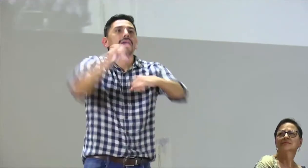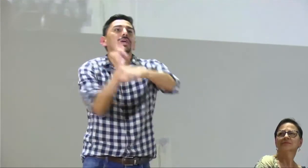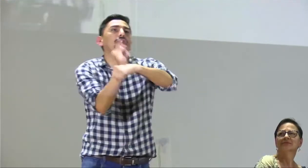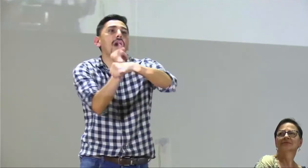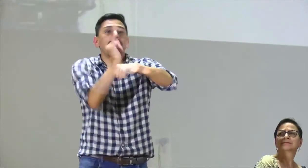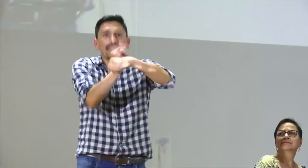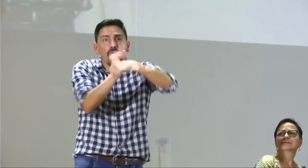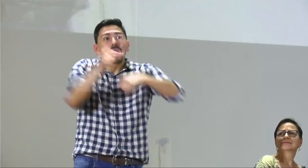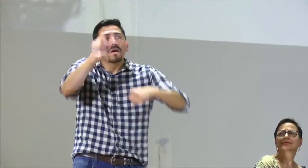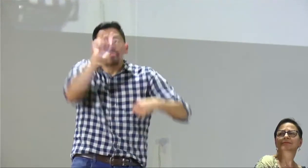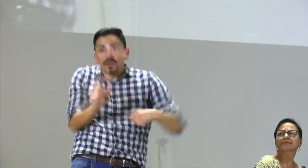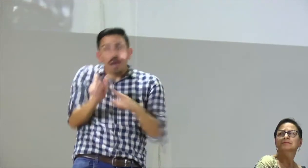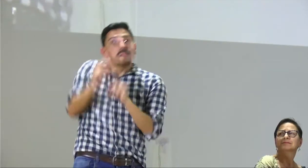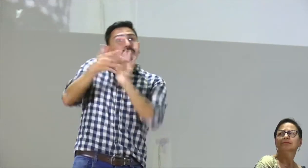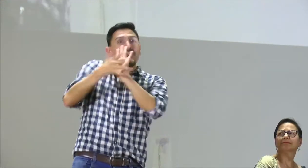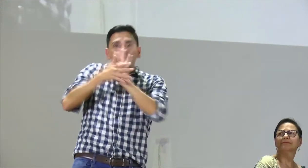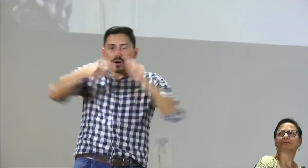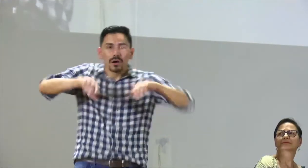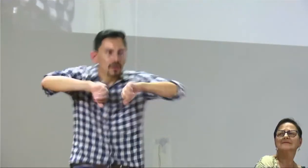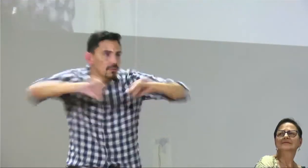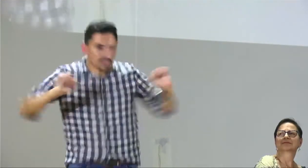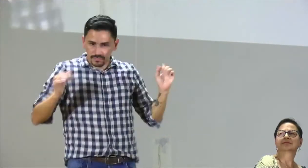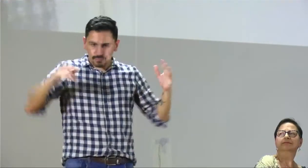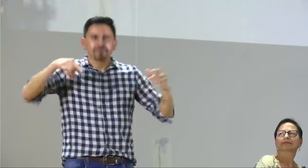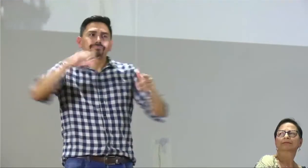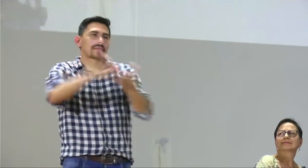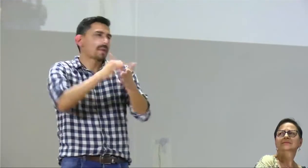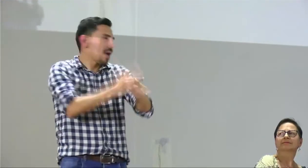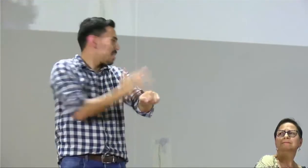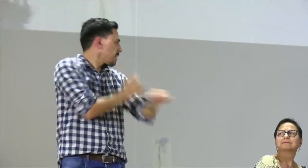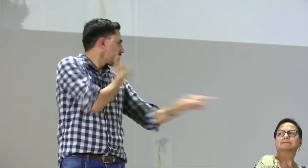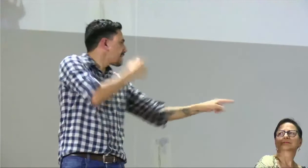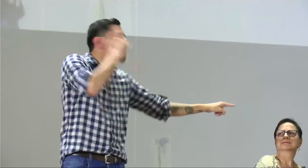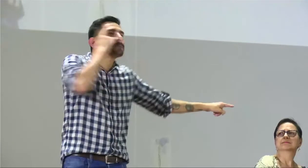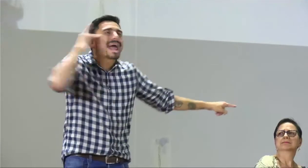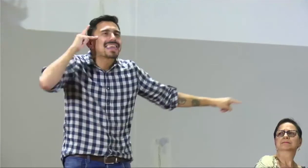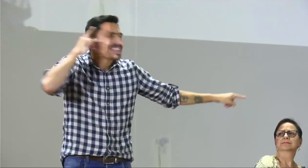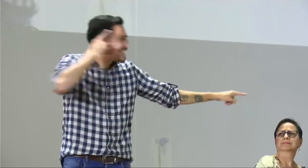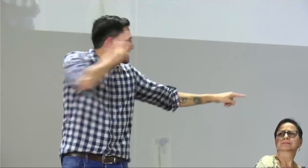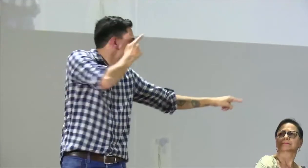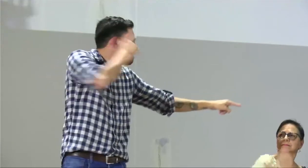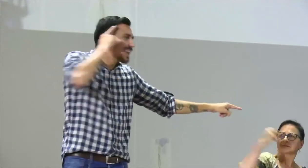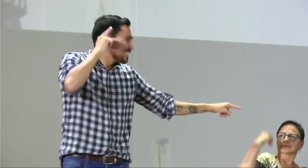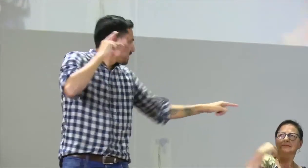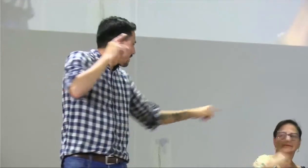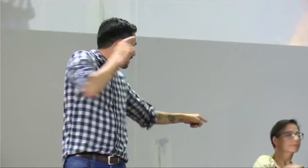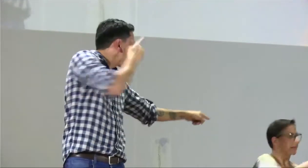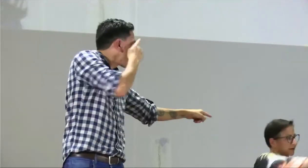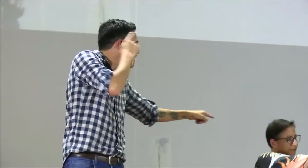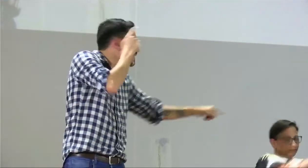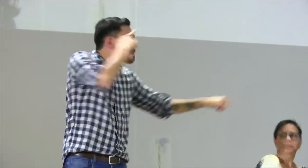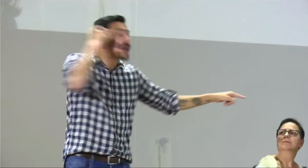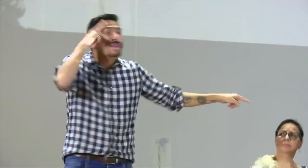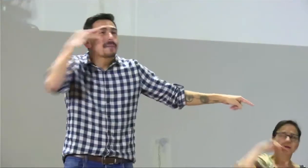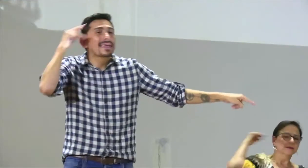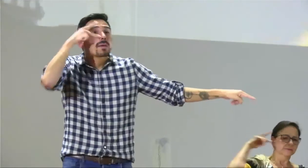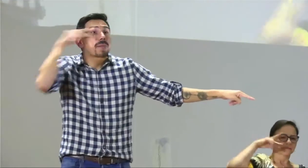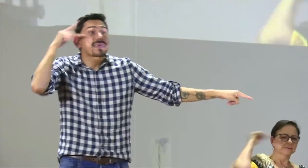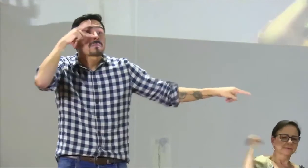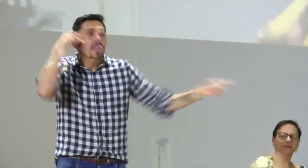entonces son las instituciones quienes como decía por ejemplo en el PI que en